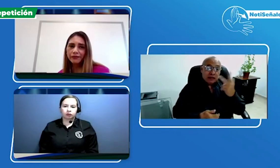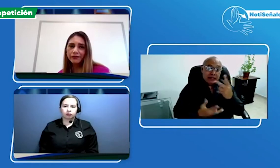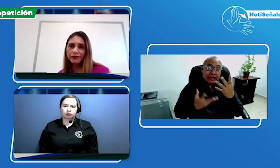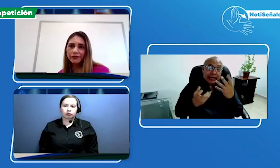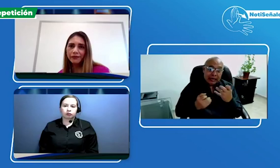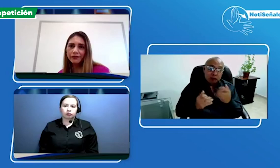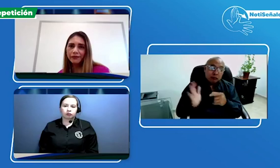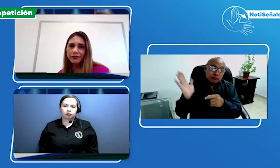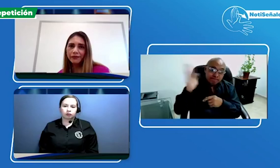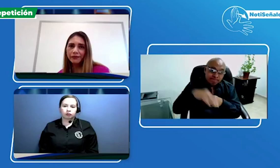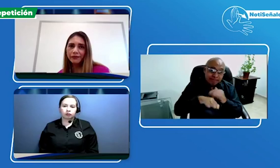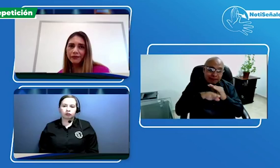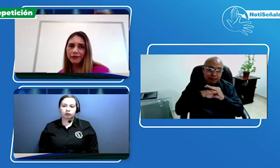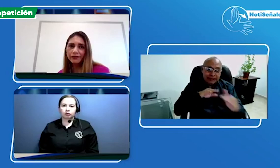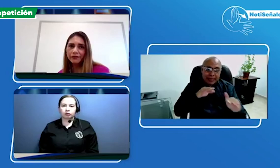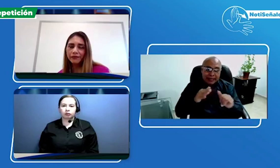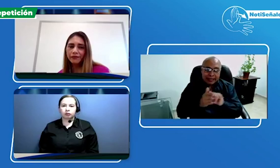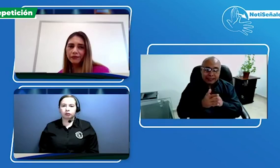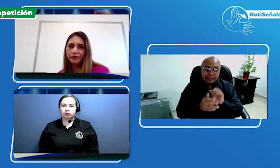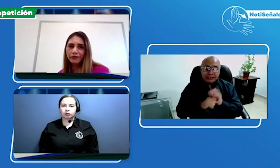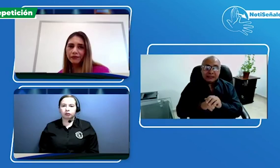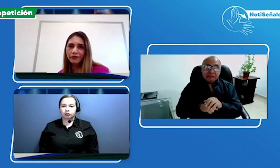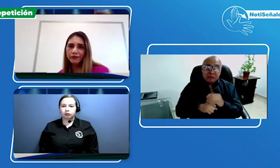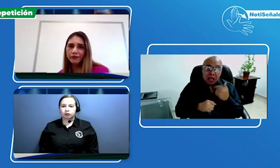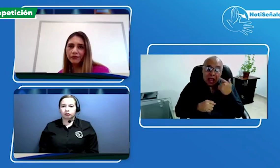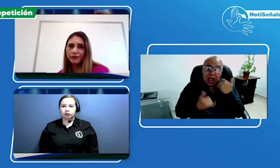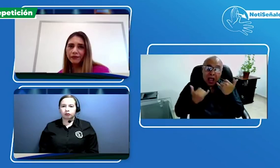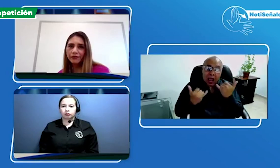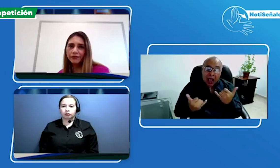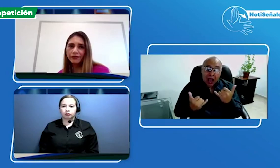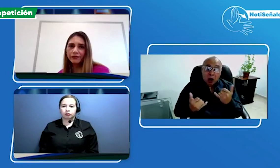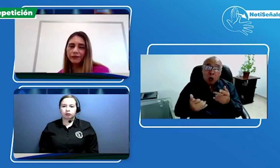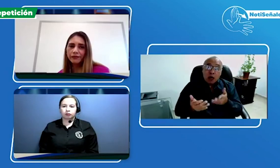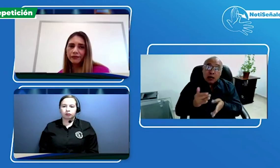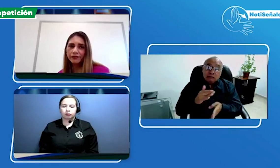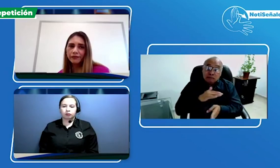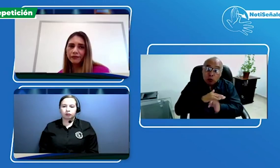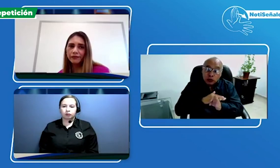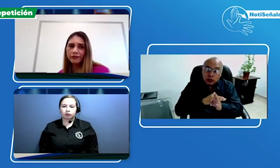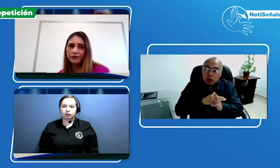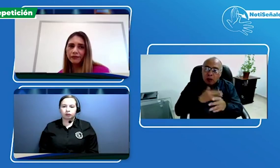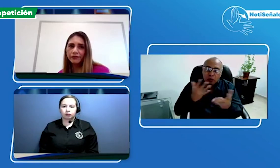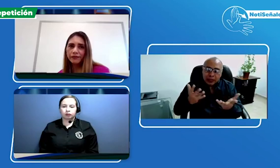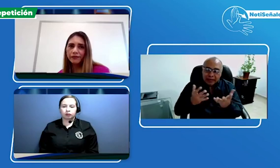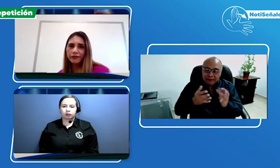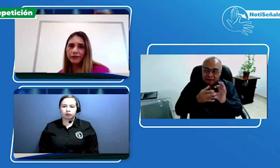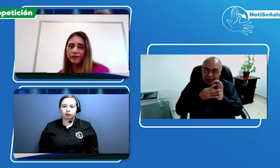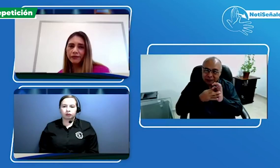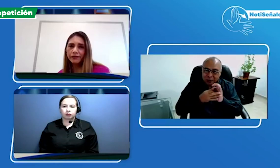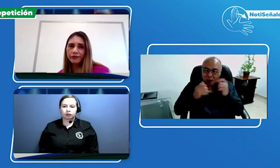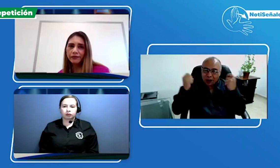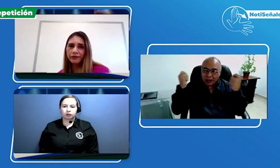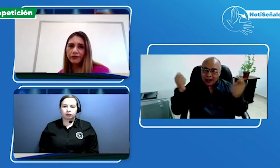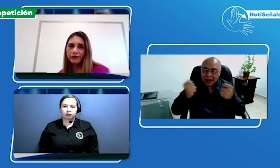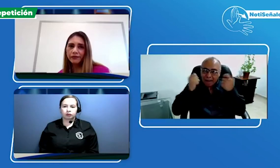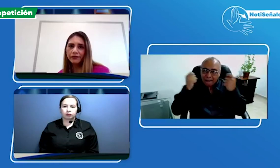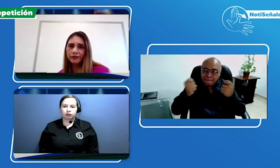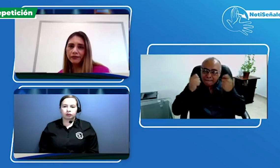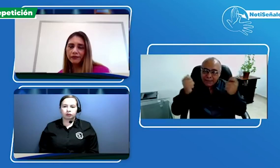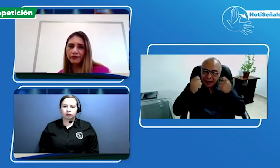para que cuando una persona sorda se acerque a recibir esta clase de servicios pues conozca más acerca de esta